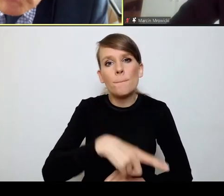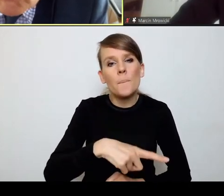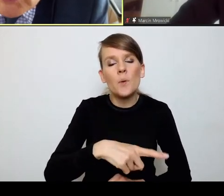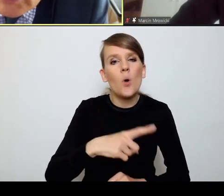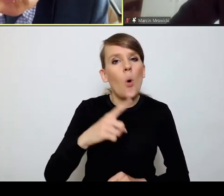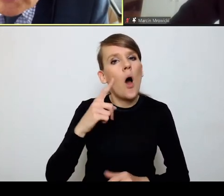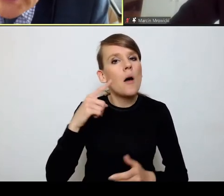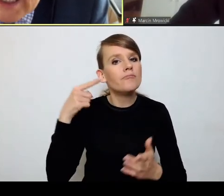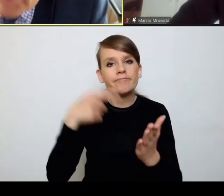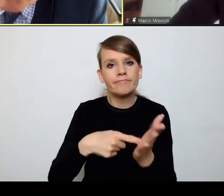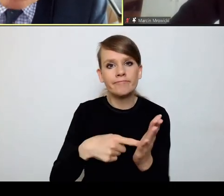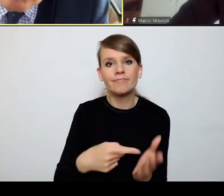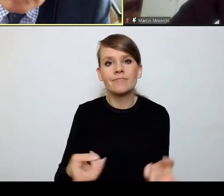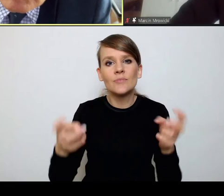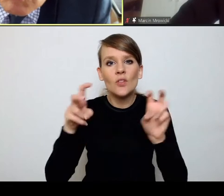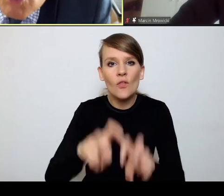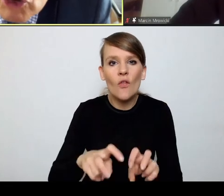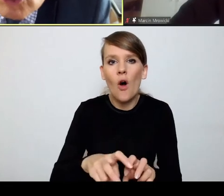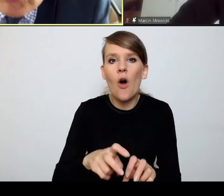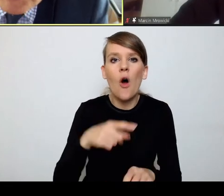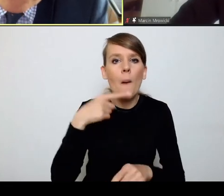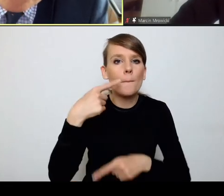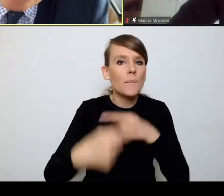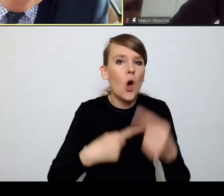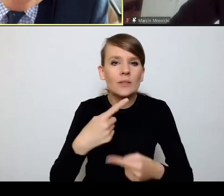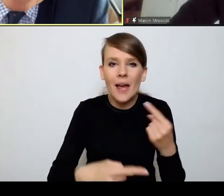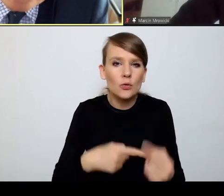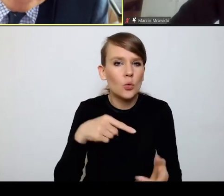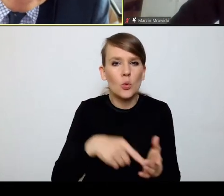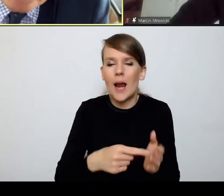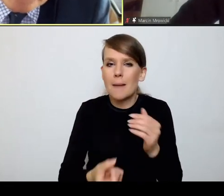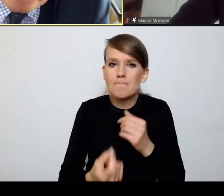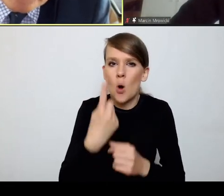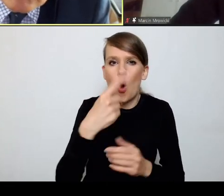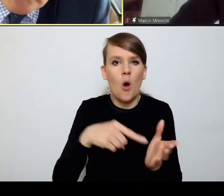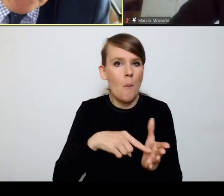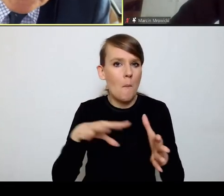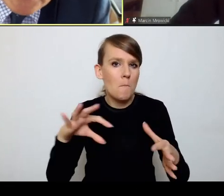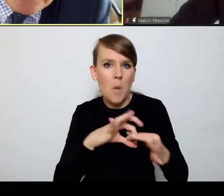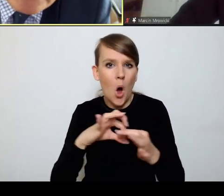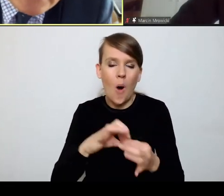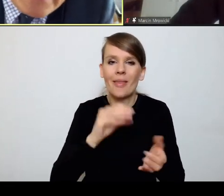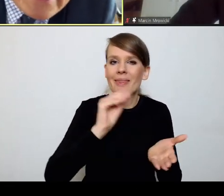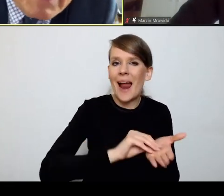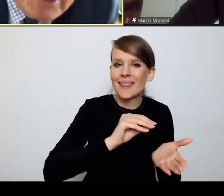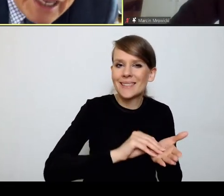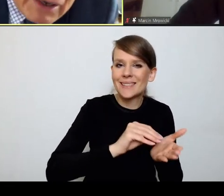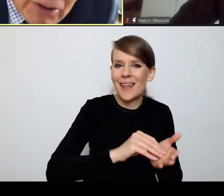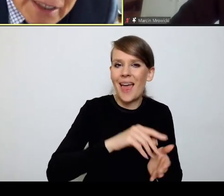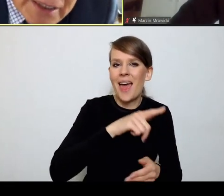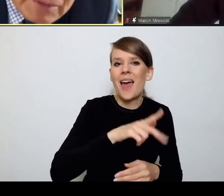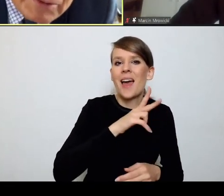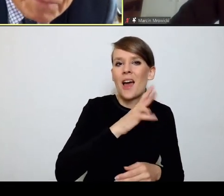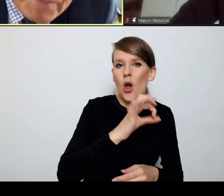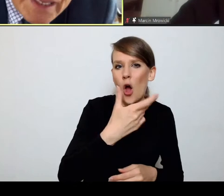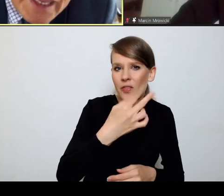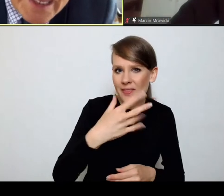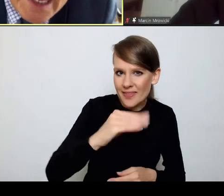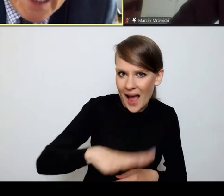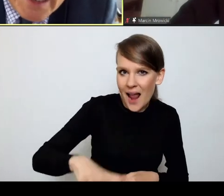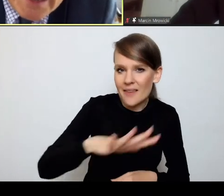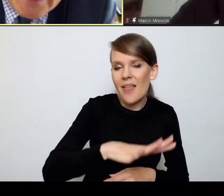chodziło o stworzenie unikalnej procedury, która łączy tradycje kontynentalne z tradycjami anglosaskimi.